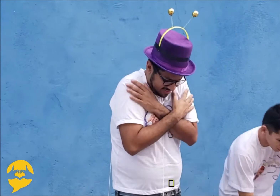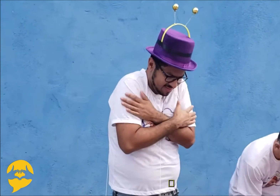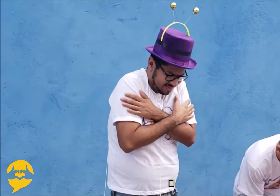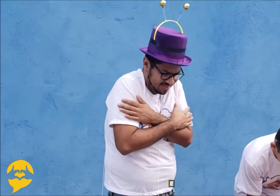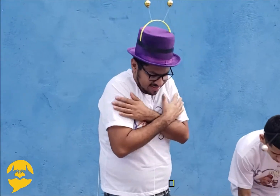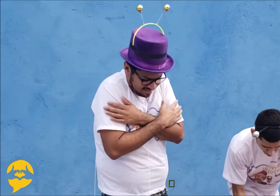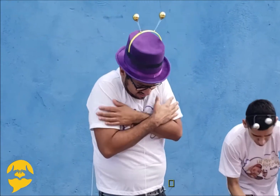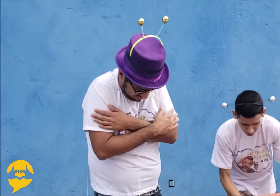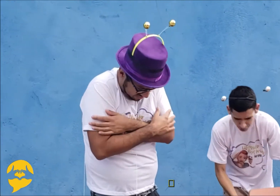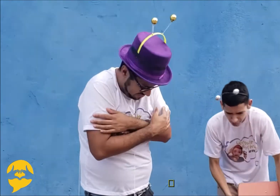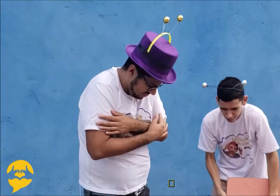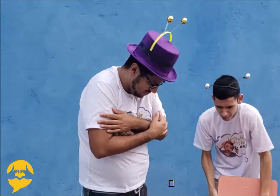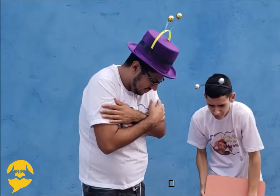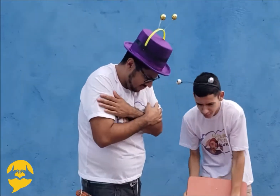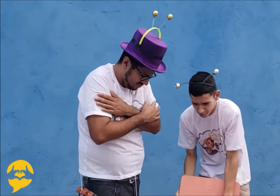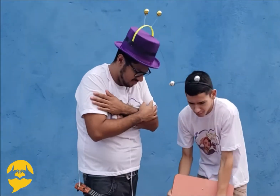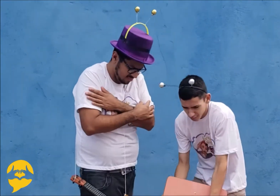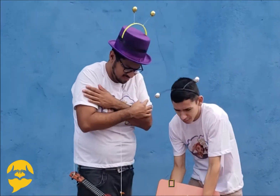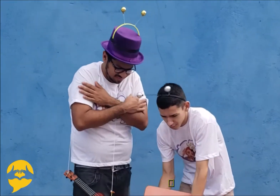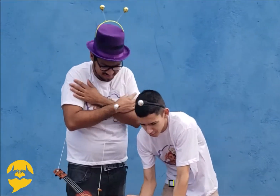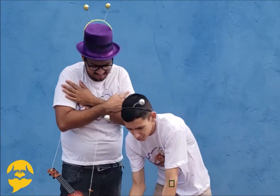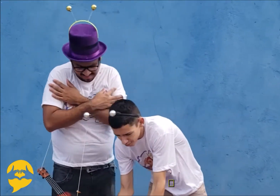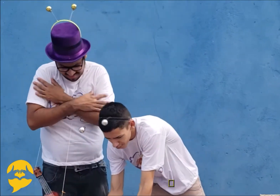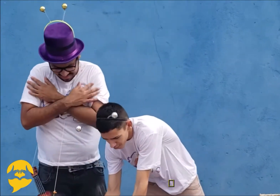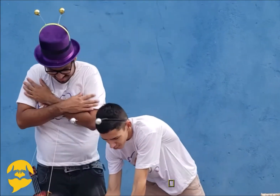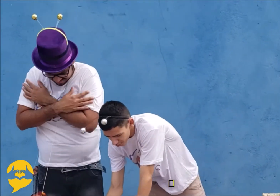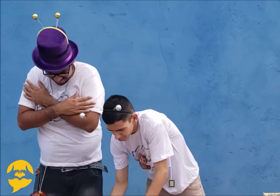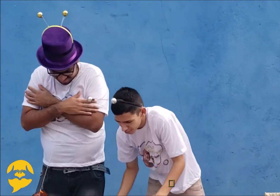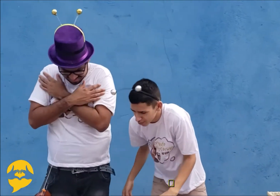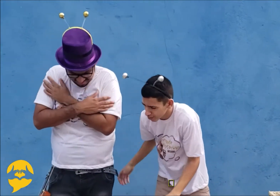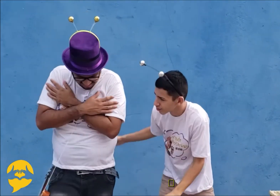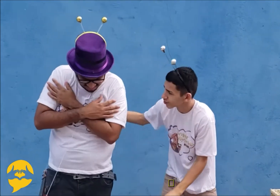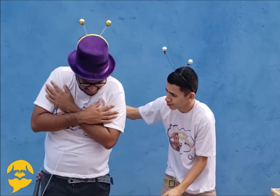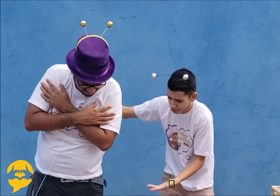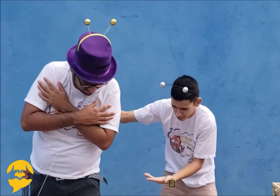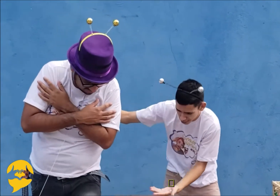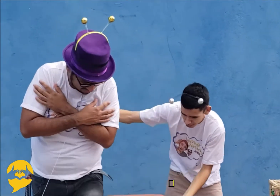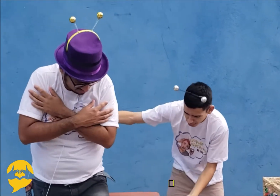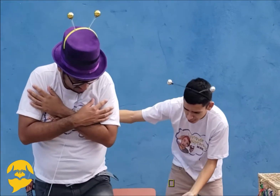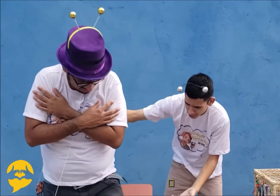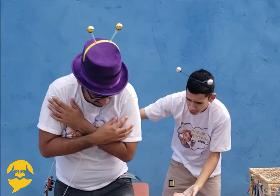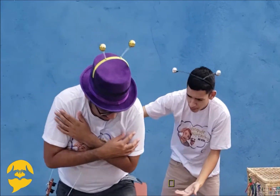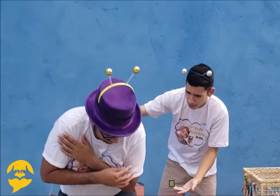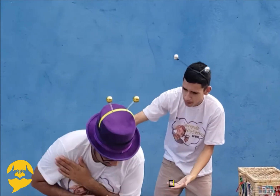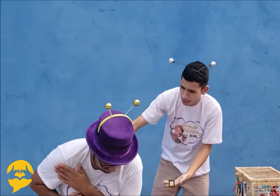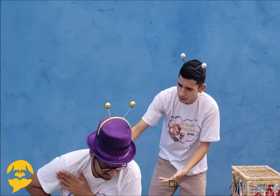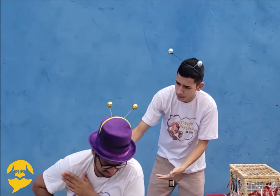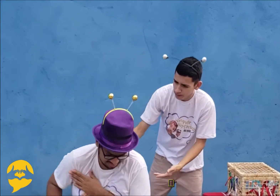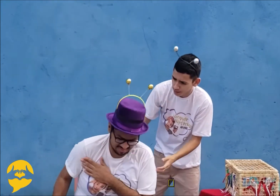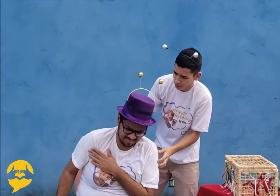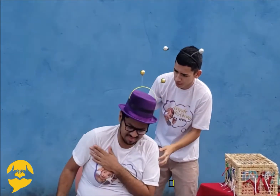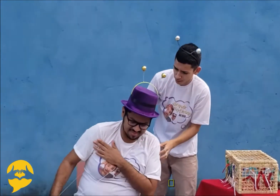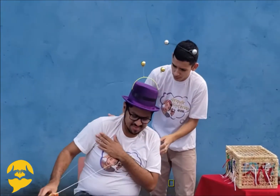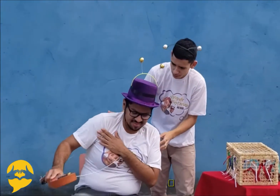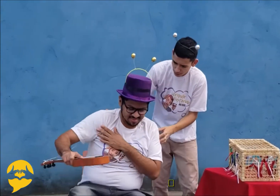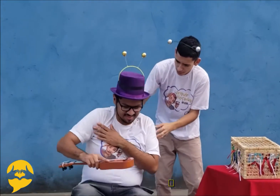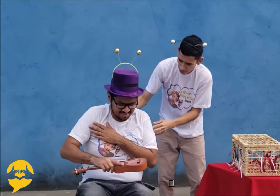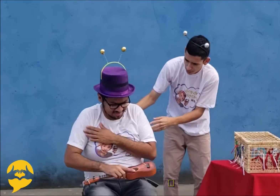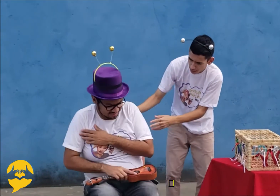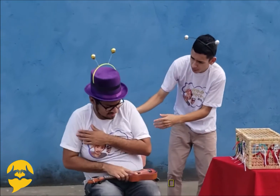Carlos abraça-se forte, sentindo frio. Pedro traz uma cadeira rosa até ele. Aponta a mão aberta para a cadeira.